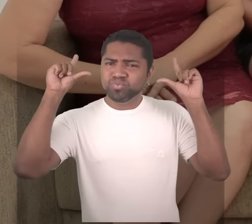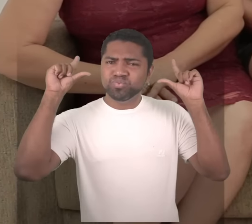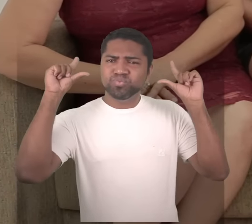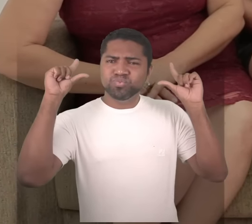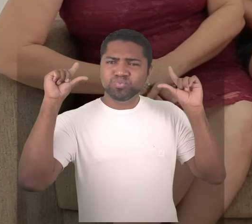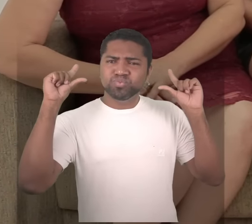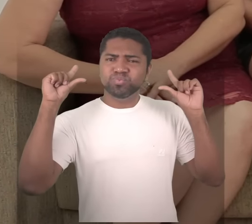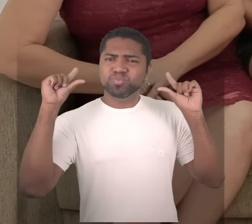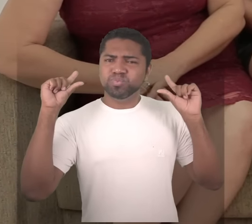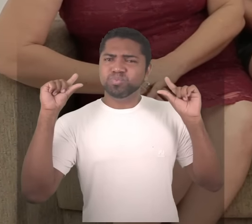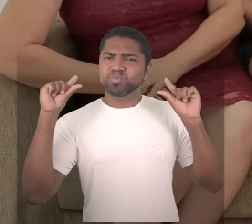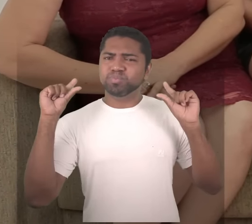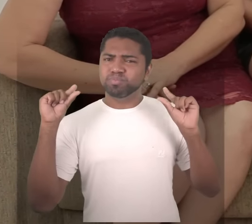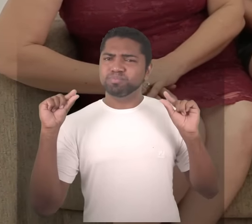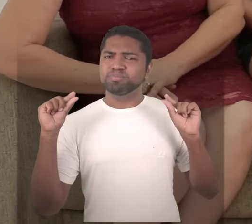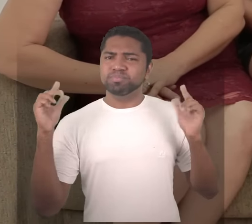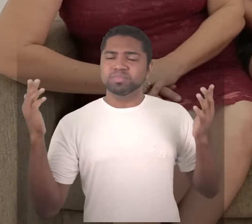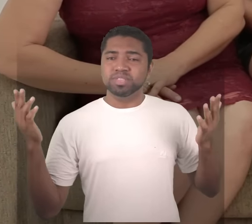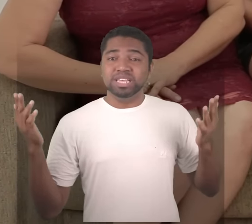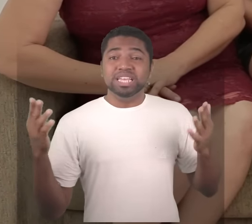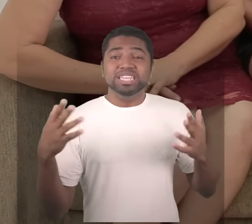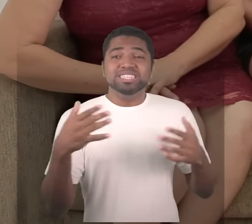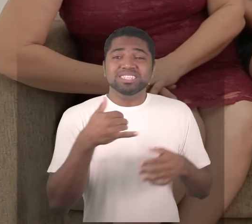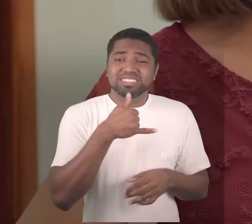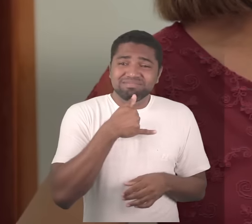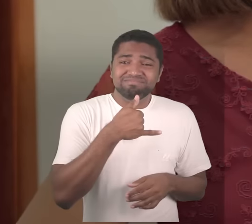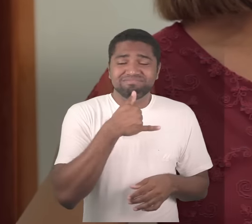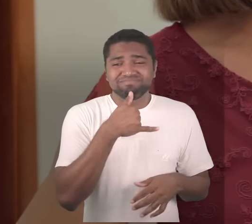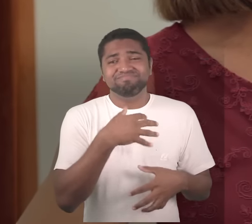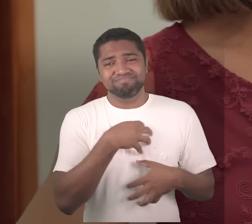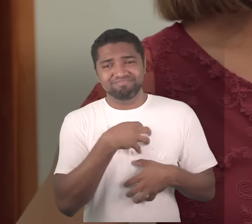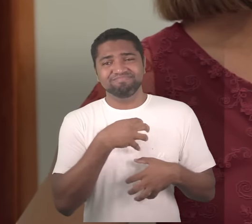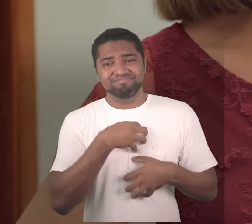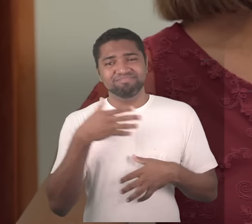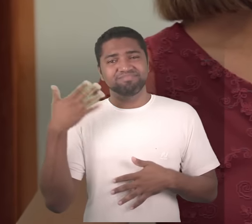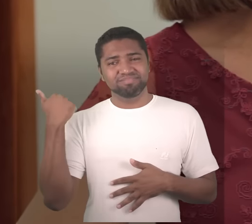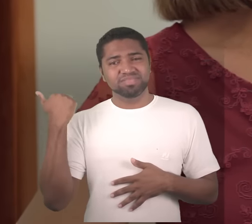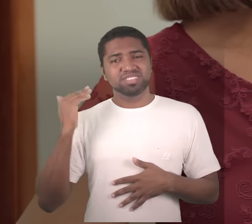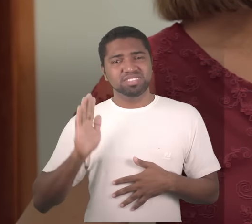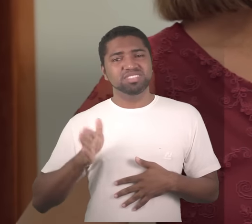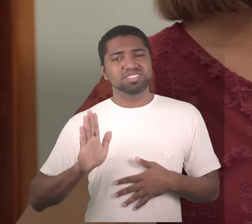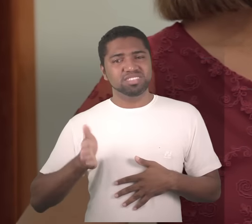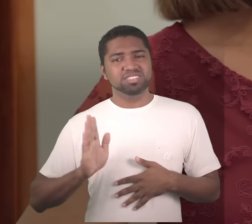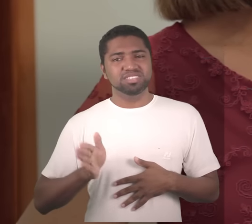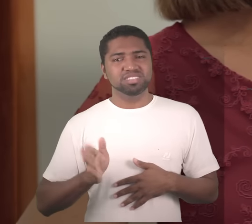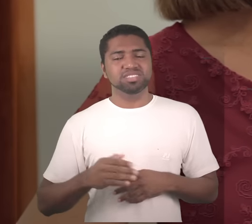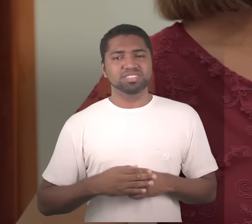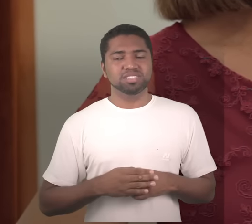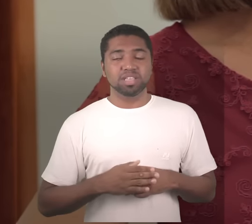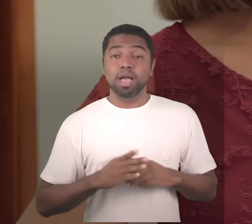o tempo e isso trazia uma certa tristeza na época mas que ela superou